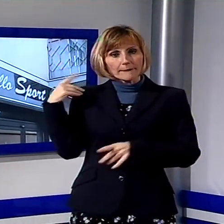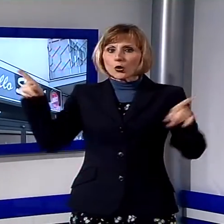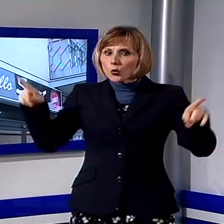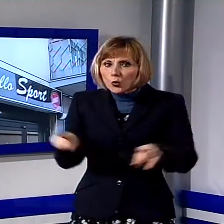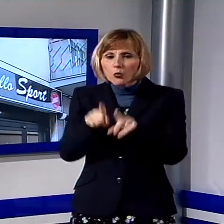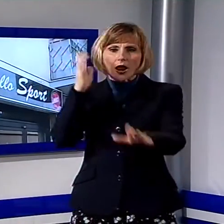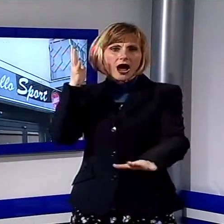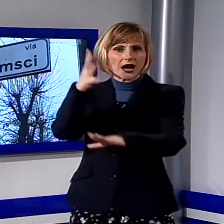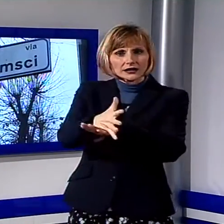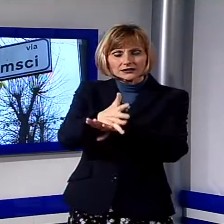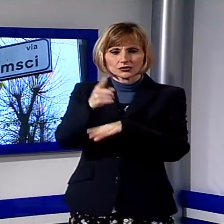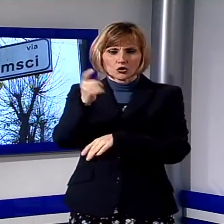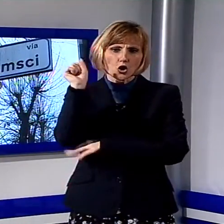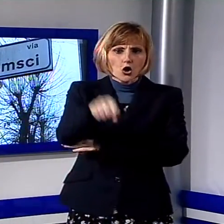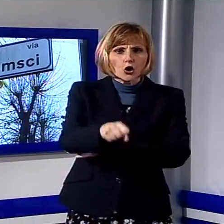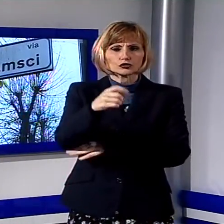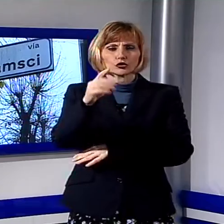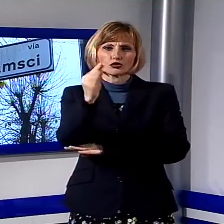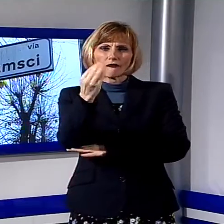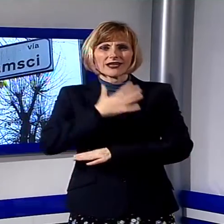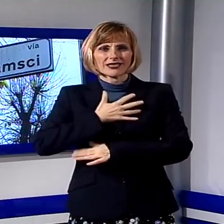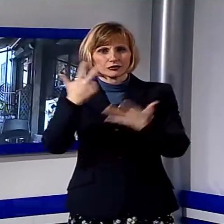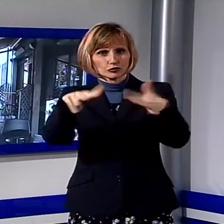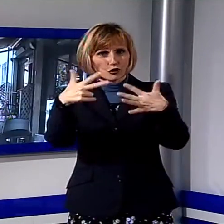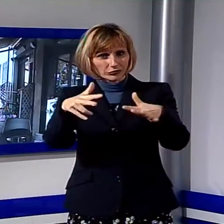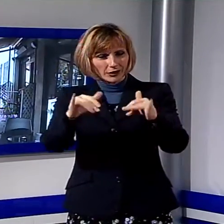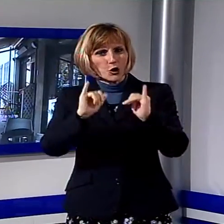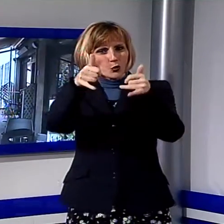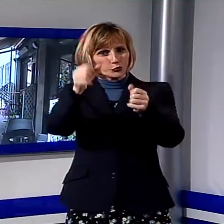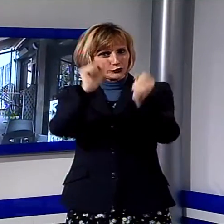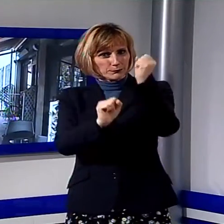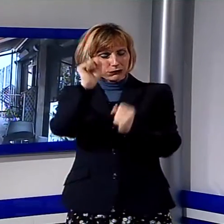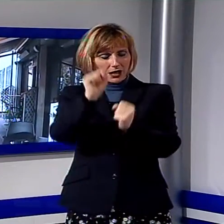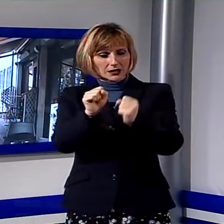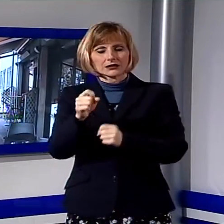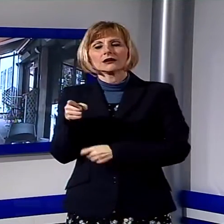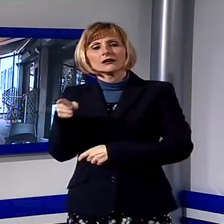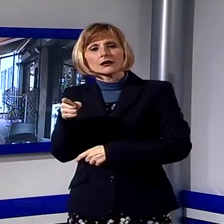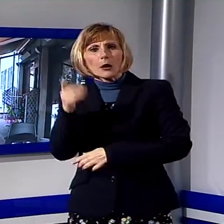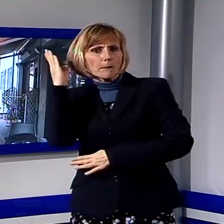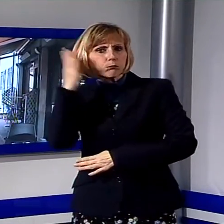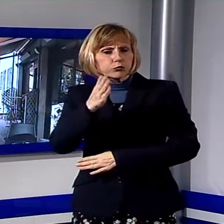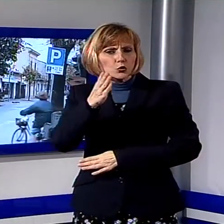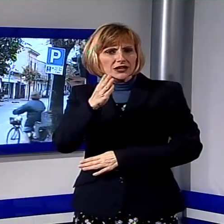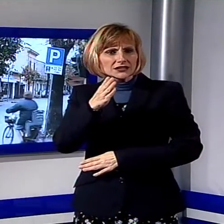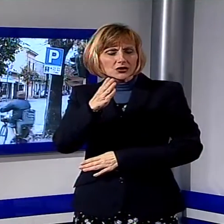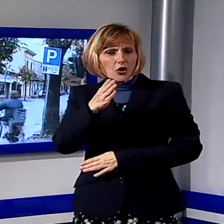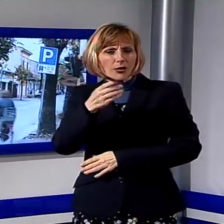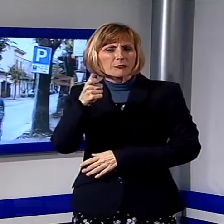18enne via Reggino all'uscita di un bar a Torre del Lago. Una spedizione punitiva sorta per banali motivi su Facebook. Calci al